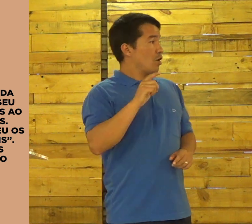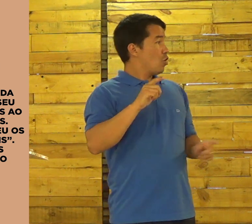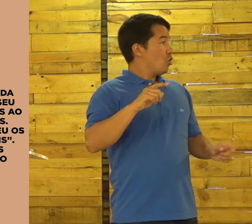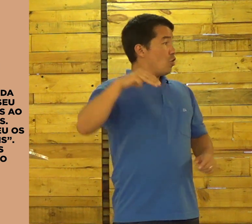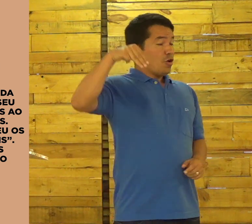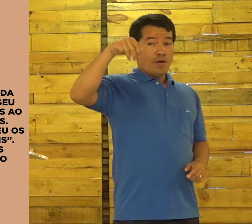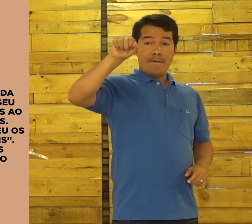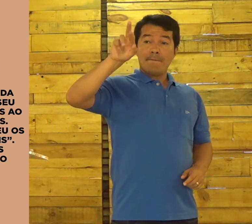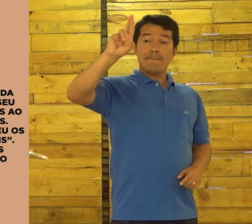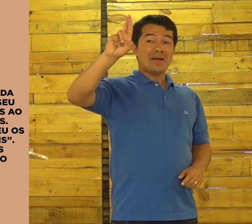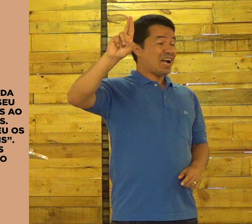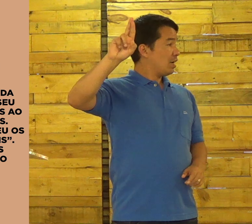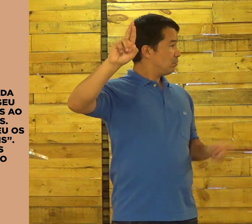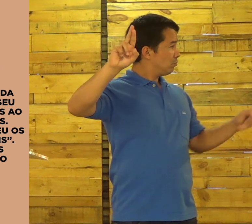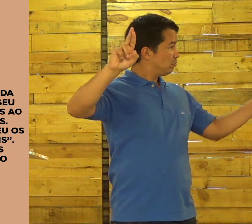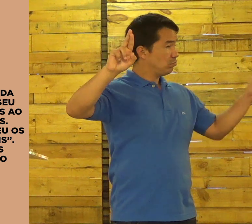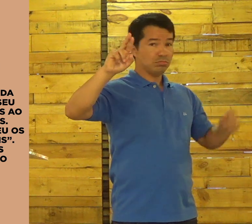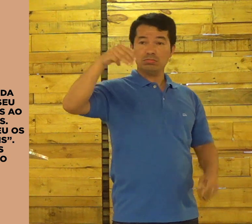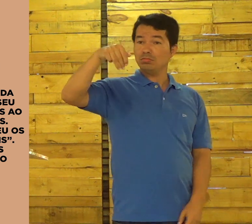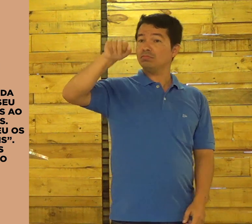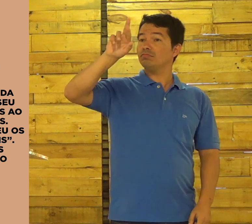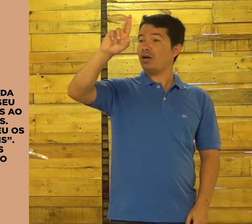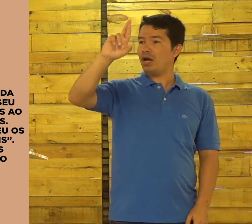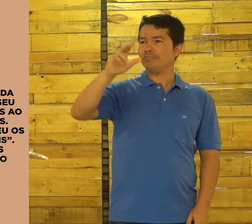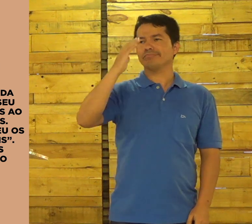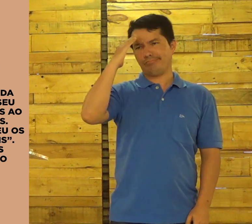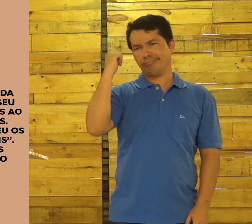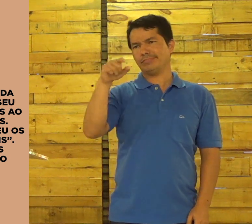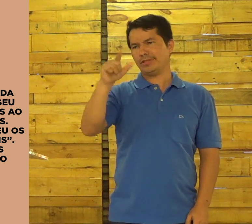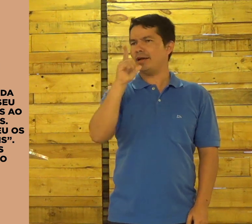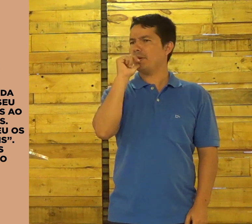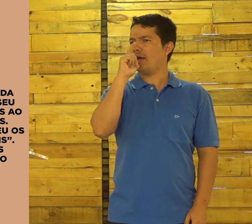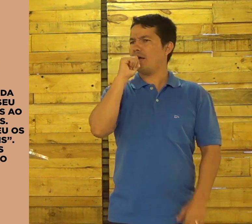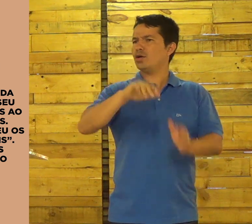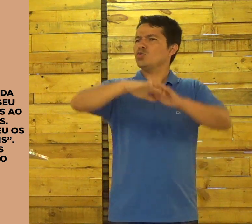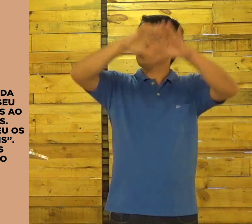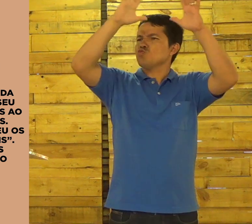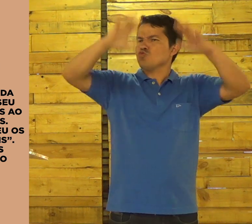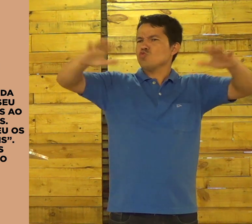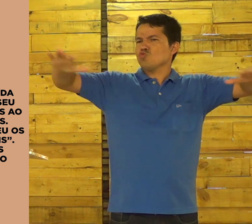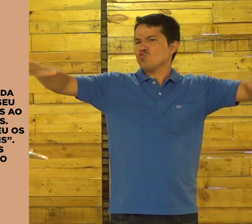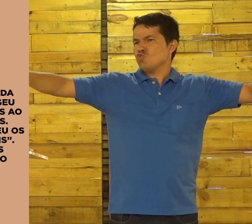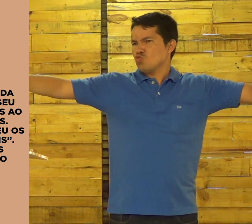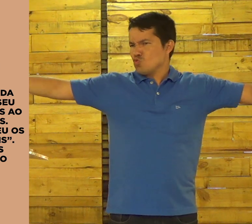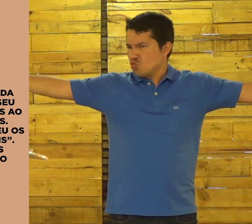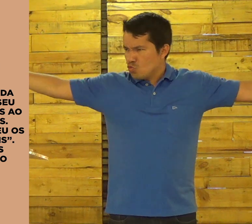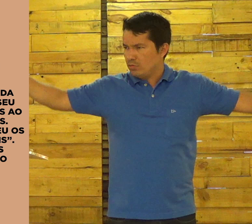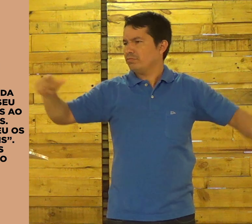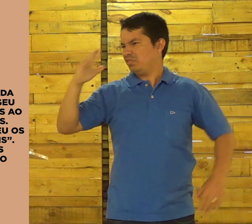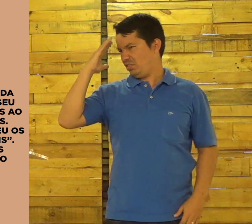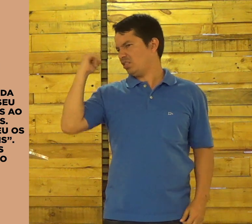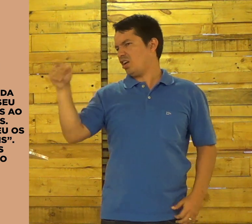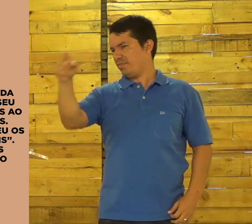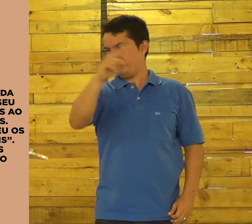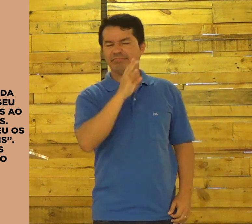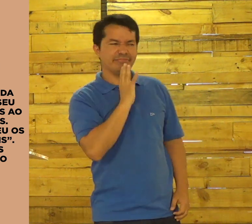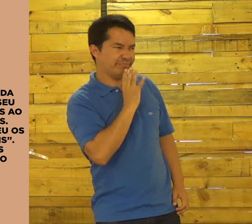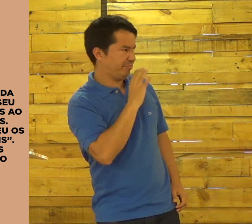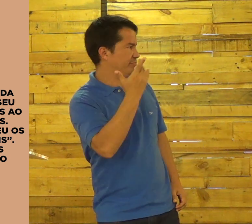O significa? O mar. O mar sabe esse sinal, né? Mar. Sabe que é o sinal dessa